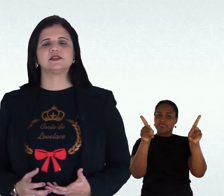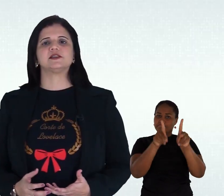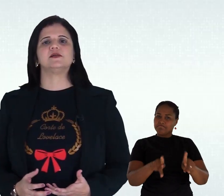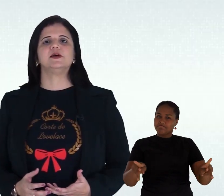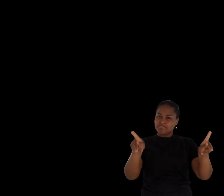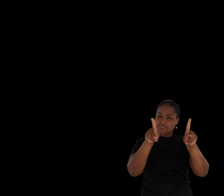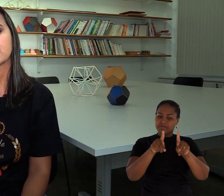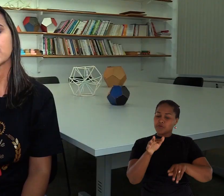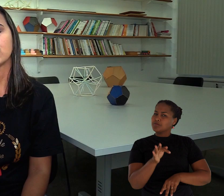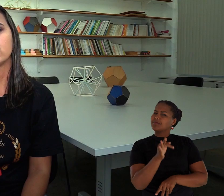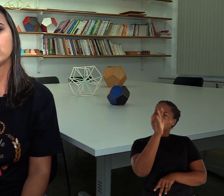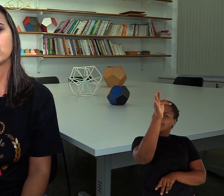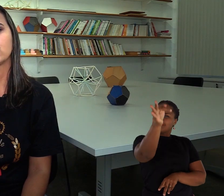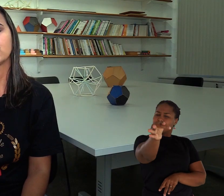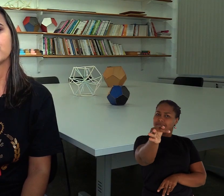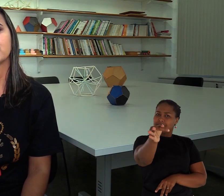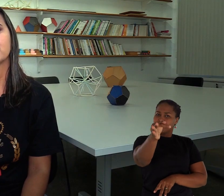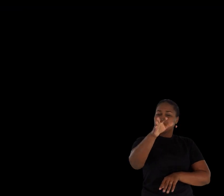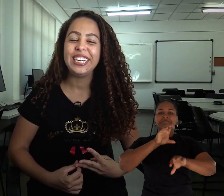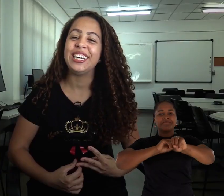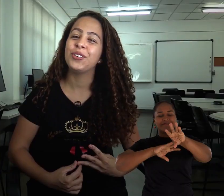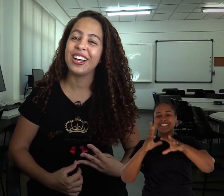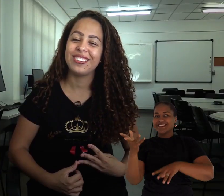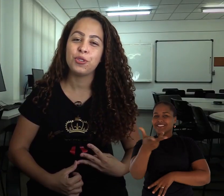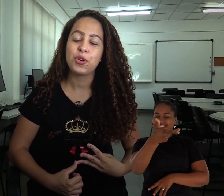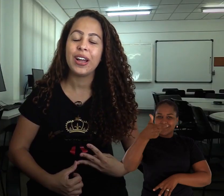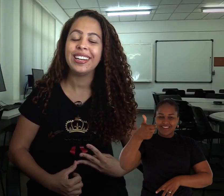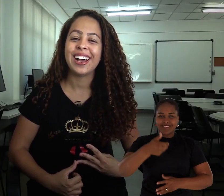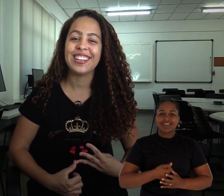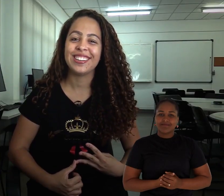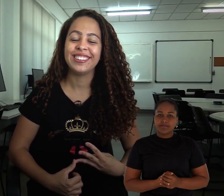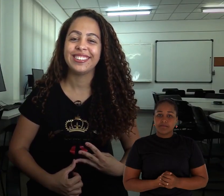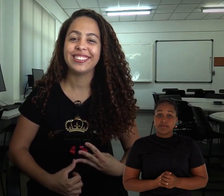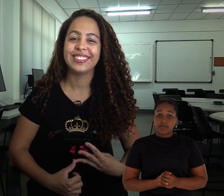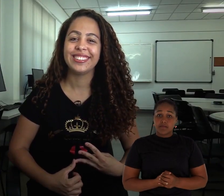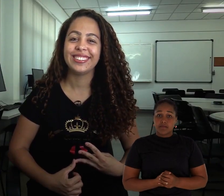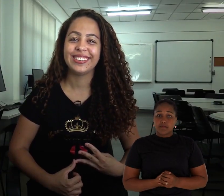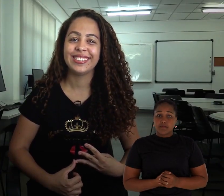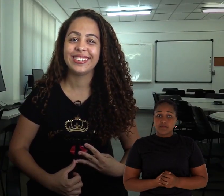popularização, futuro e educação de qualidade.